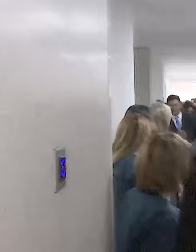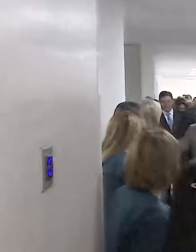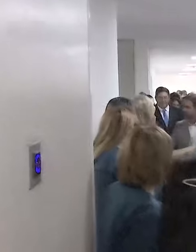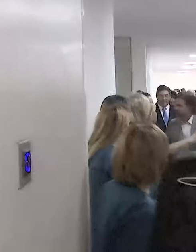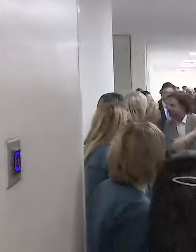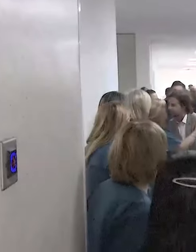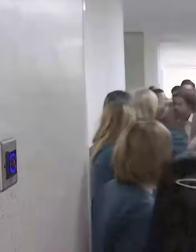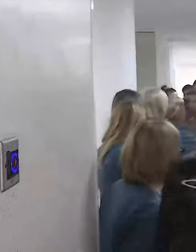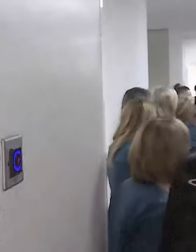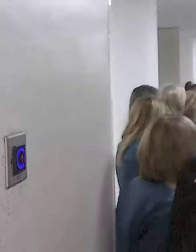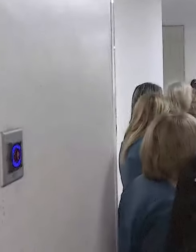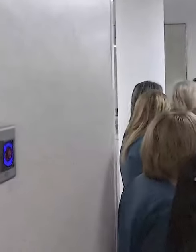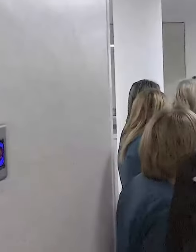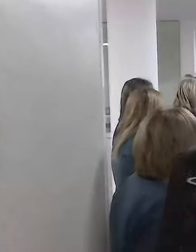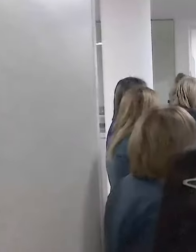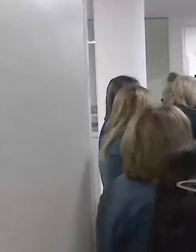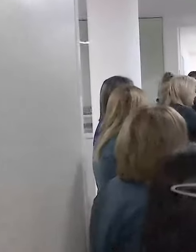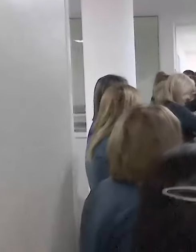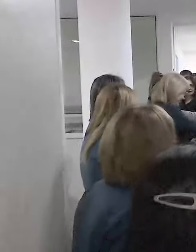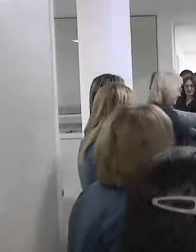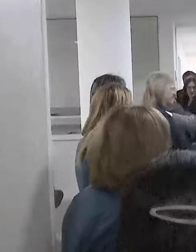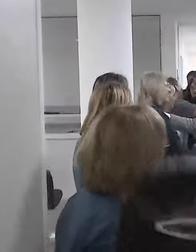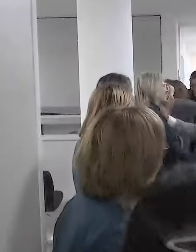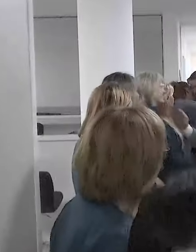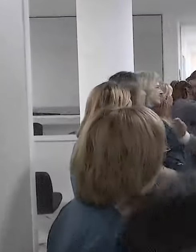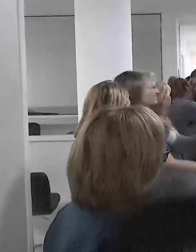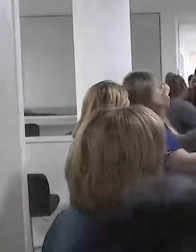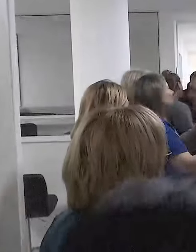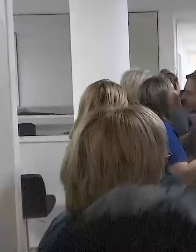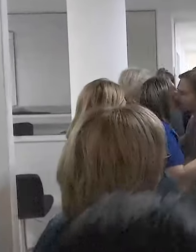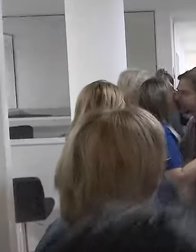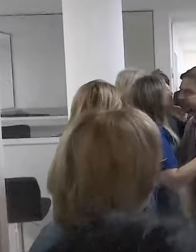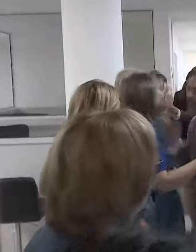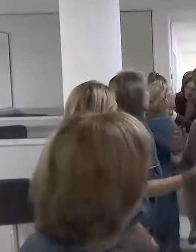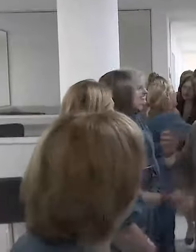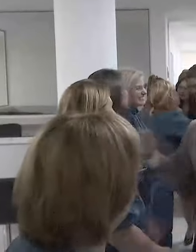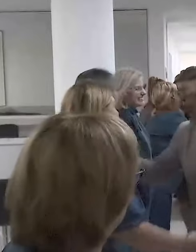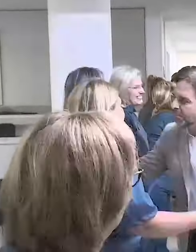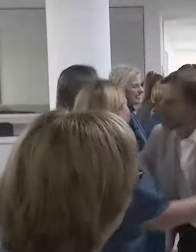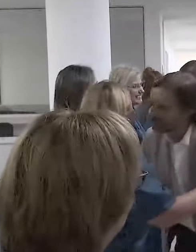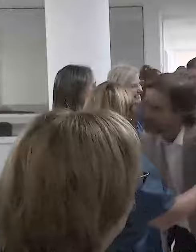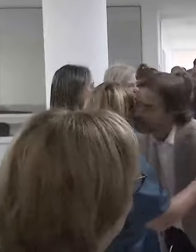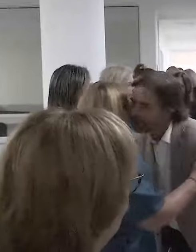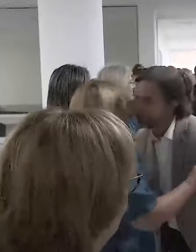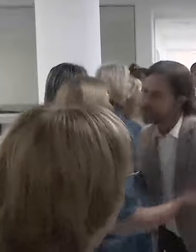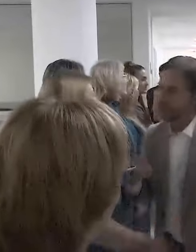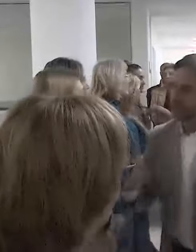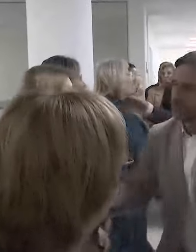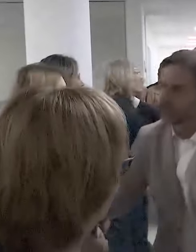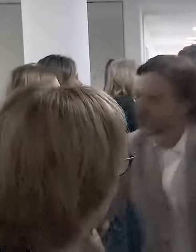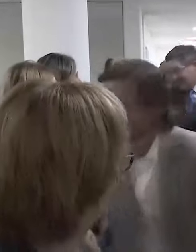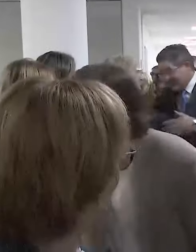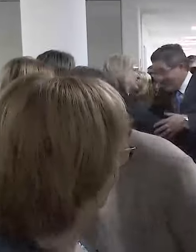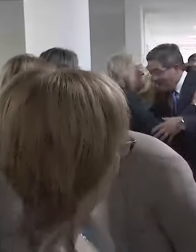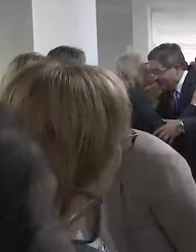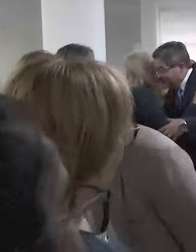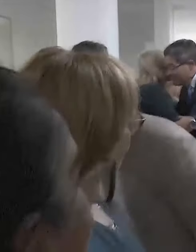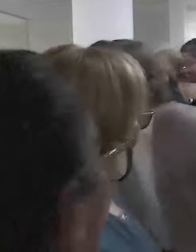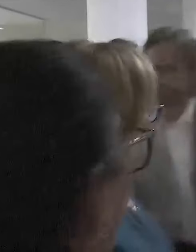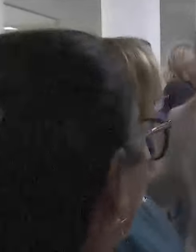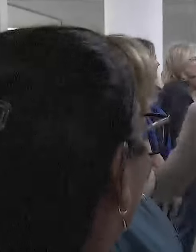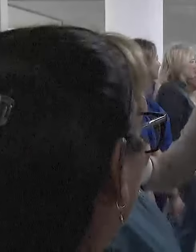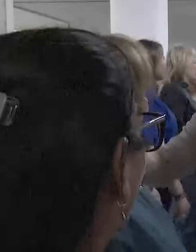los servicios de apoyo que el hospital necesita. Este es un hospital que está definido